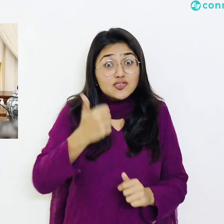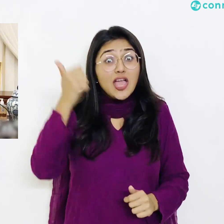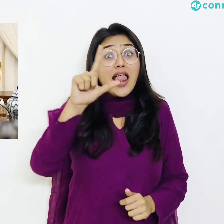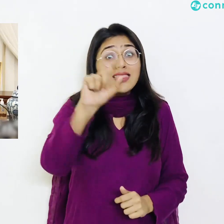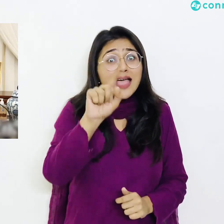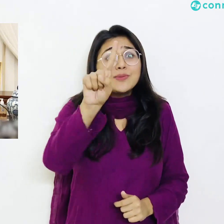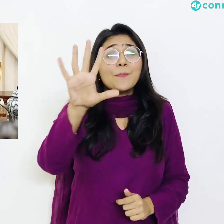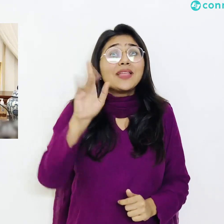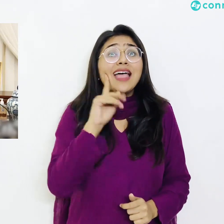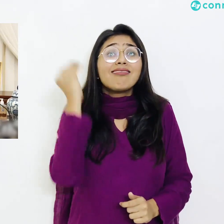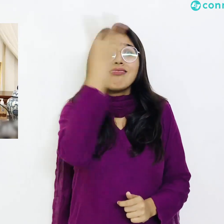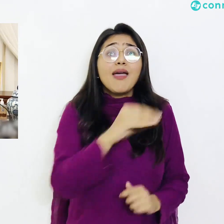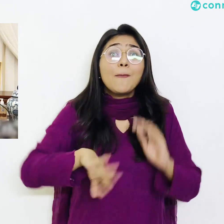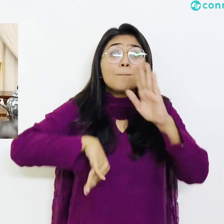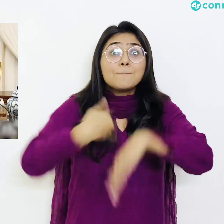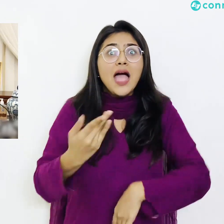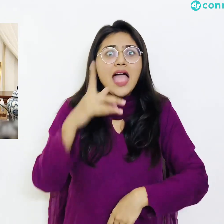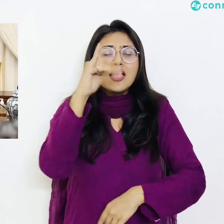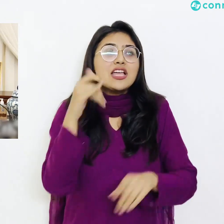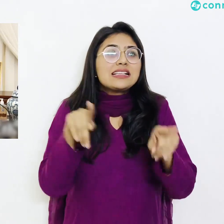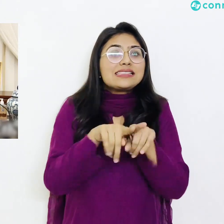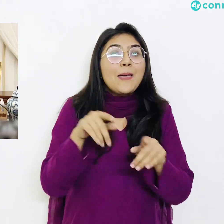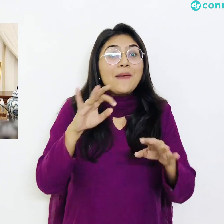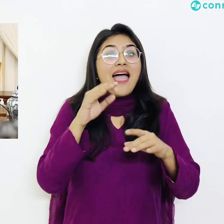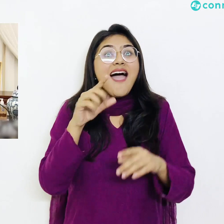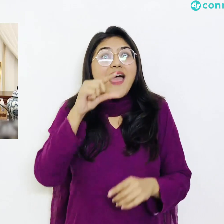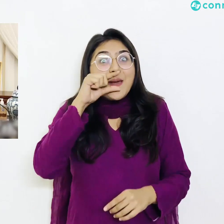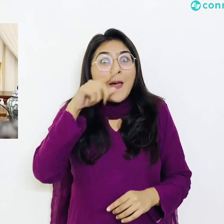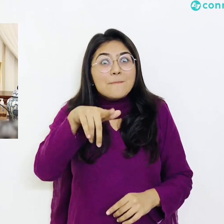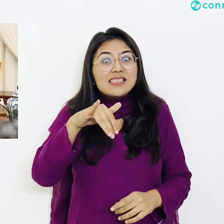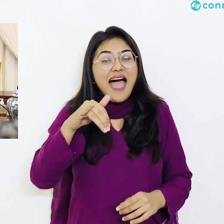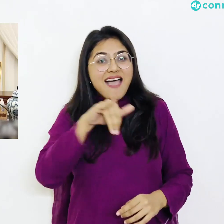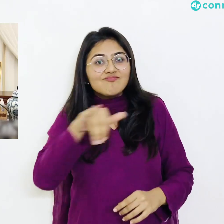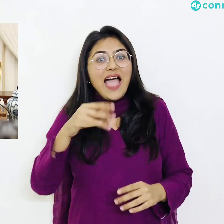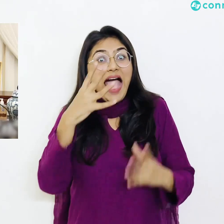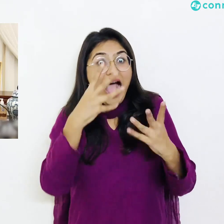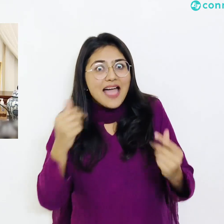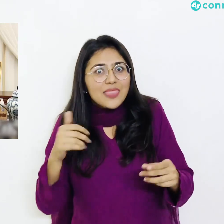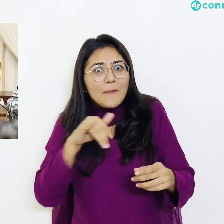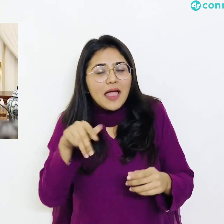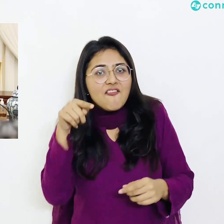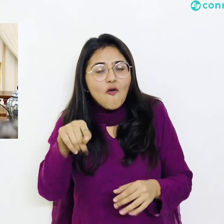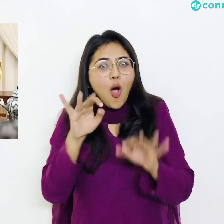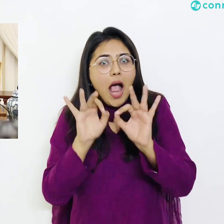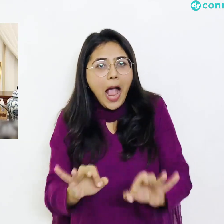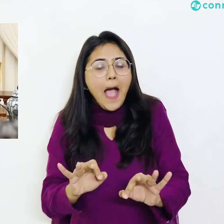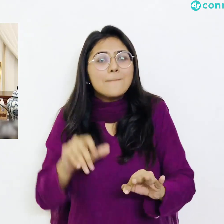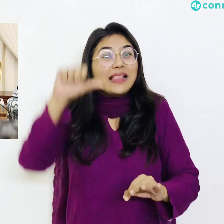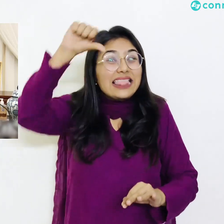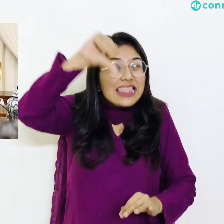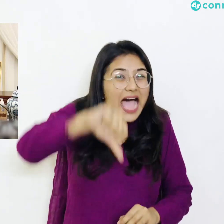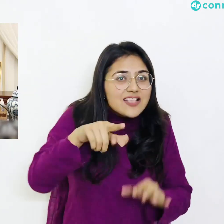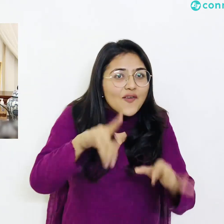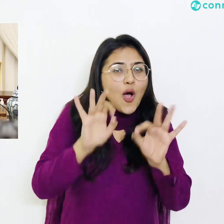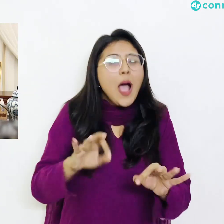جب ہم دوسرے یا تیشرے میں رمضان شریف کے جائیں تو اسی طریقے سے خود تراویوں پہ ہوں